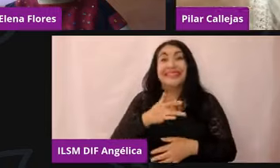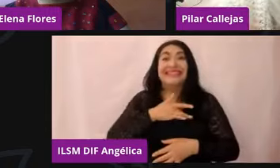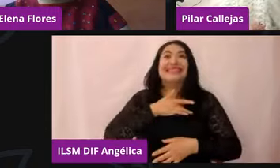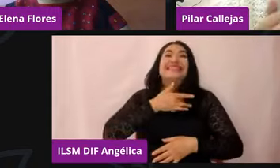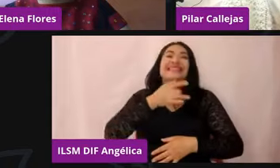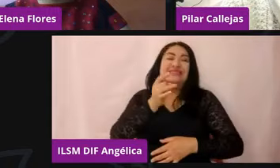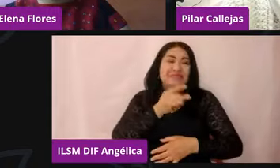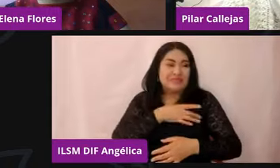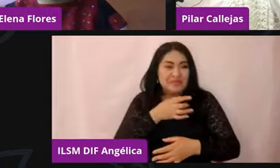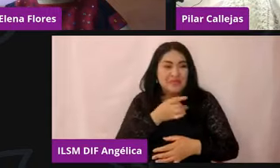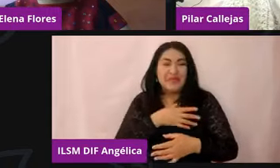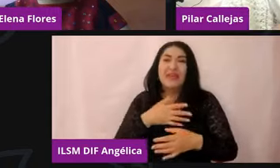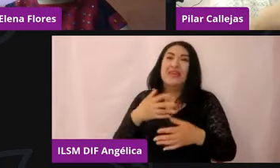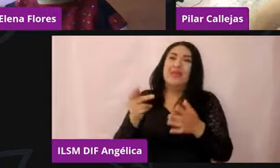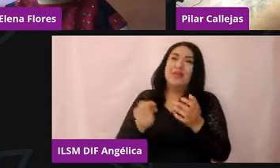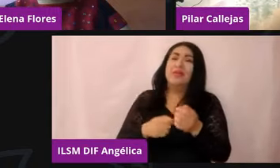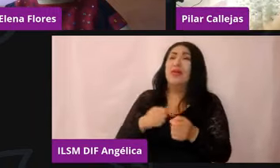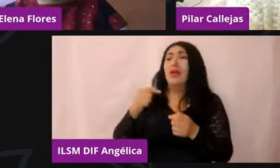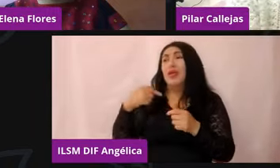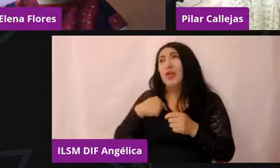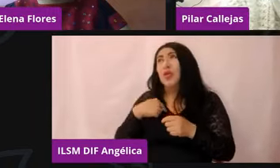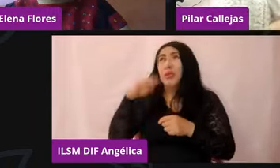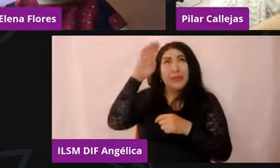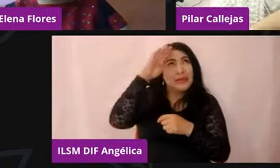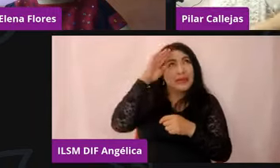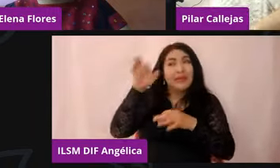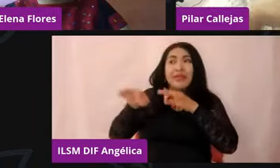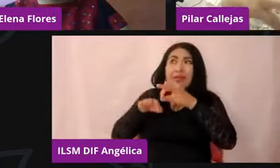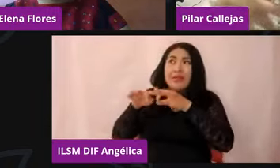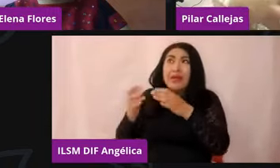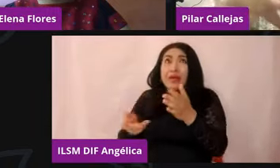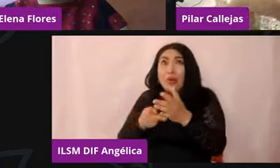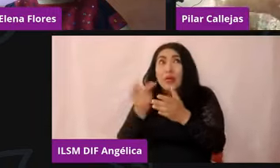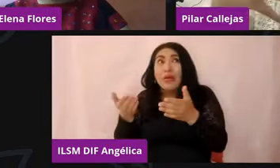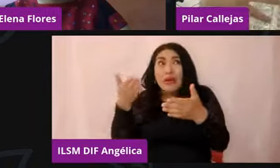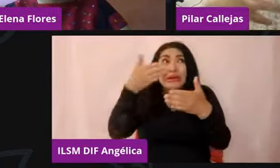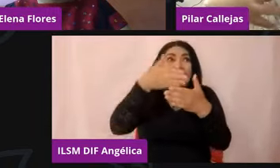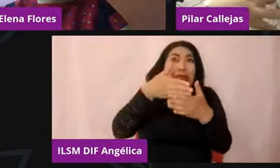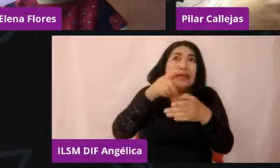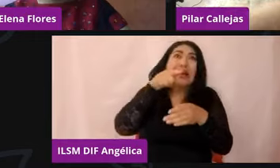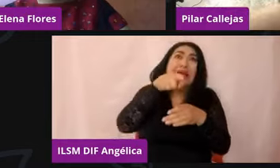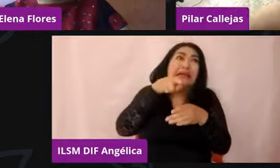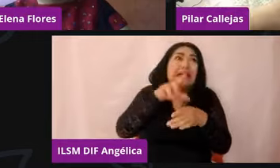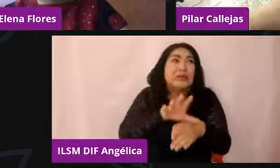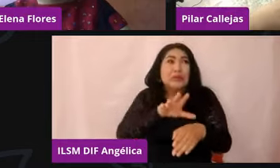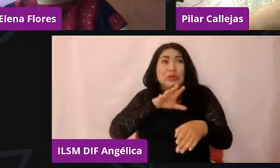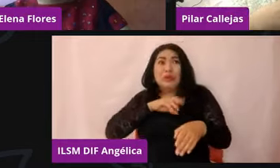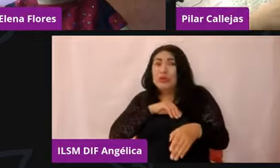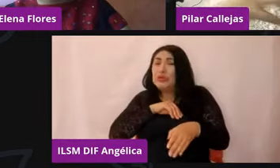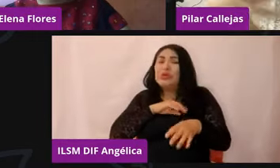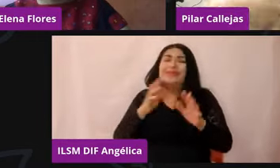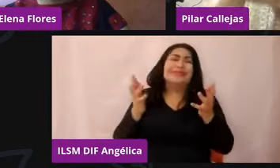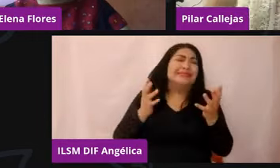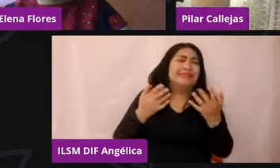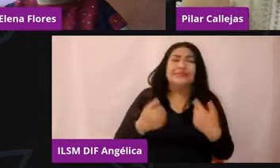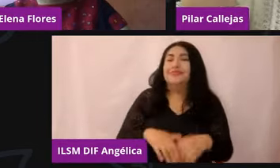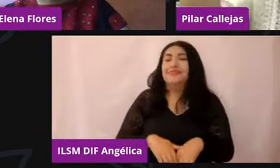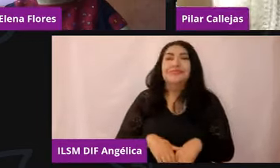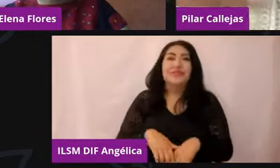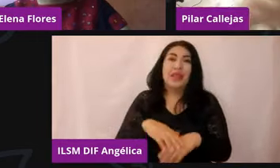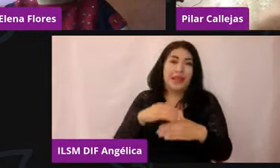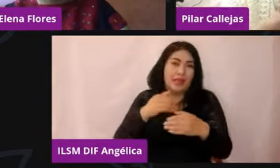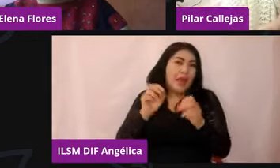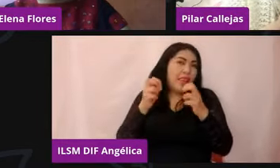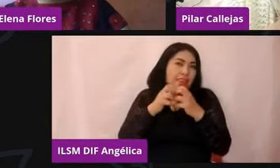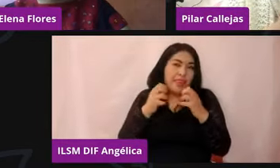voy a regresar al trabajo, voy a tener contacto, me puedo contagiar, o sea, imagínense el mar de angustia, yo no diría estrés postraumático porque ahí